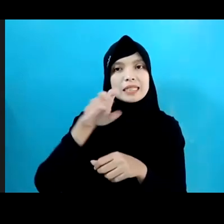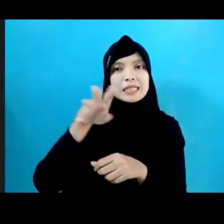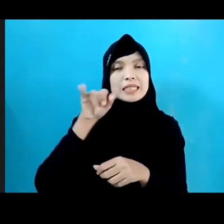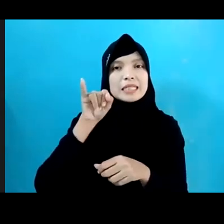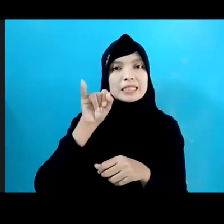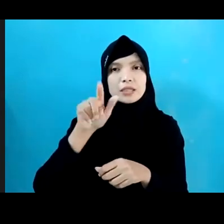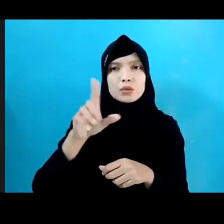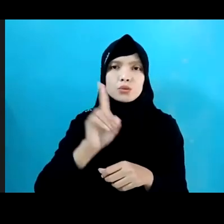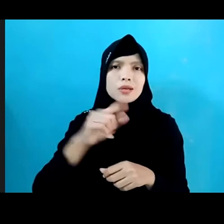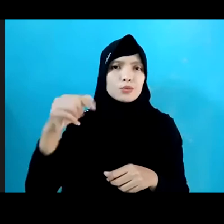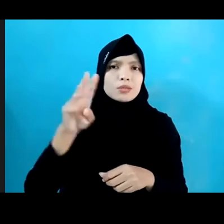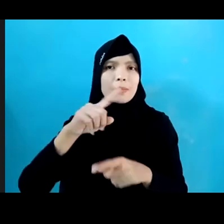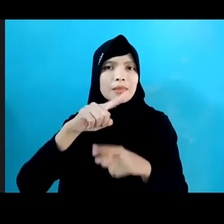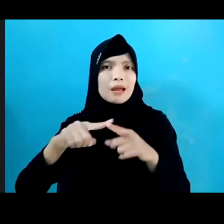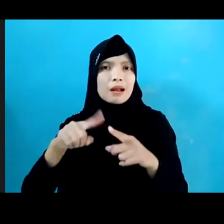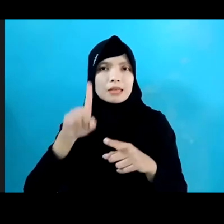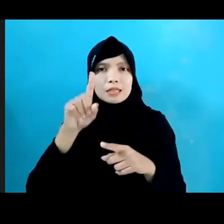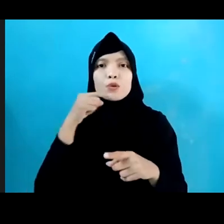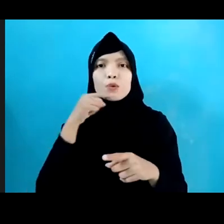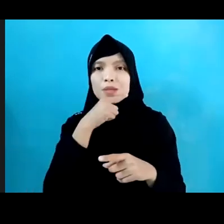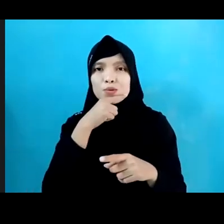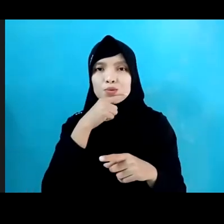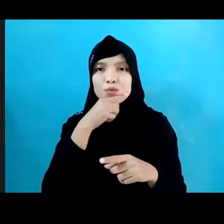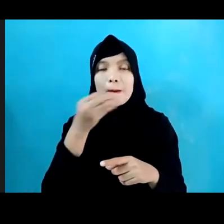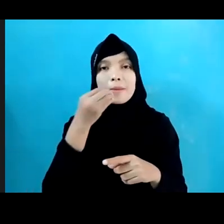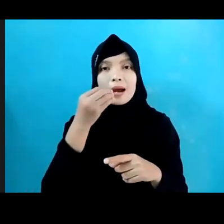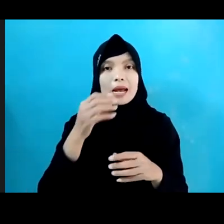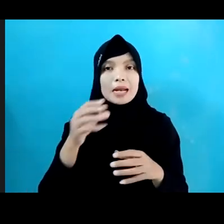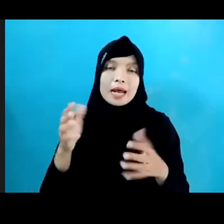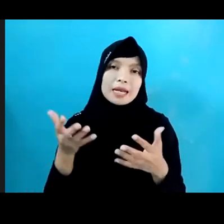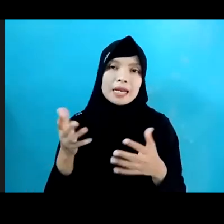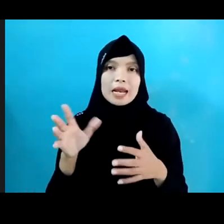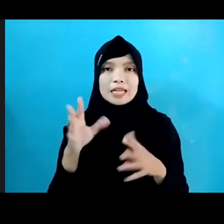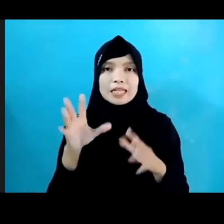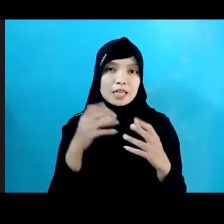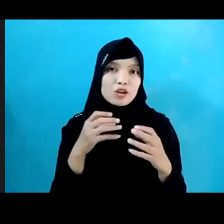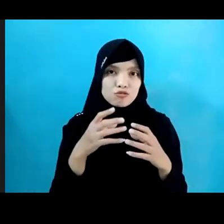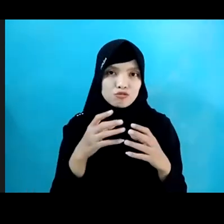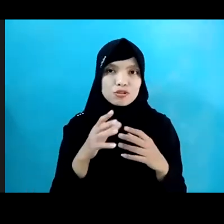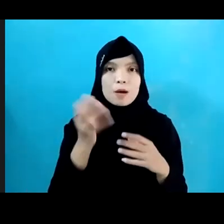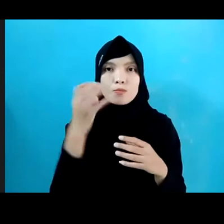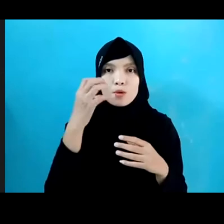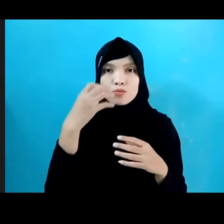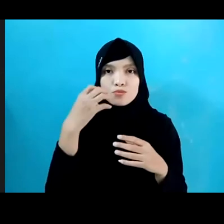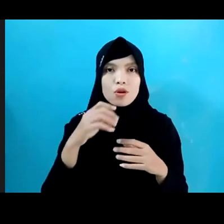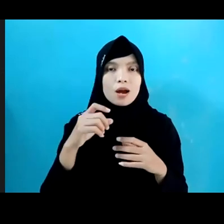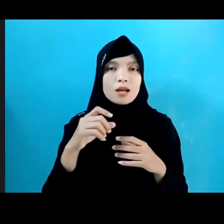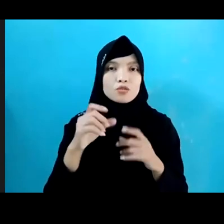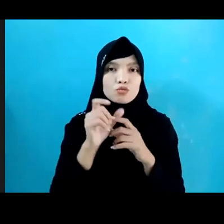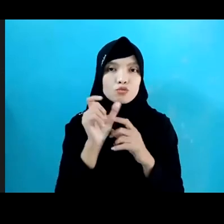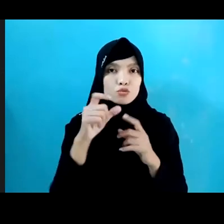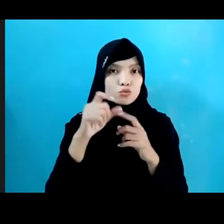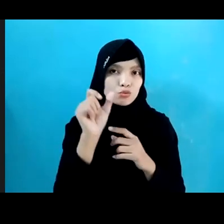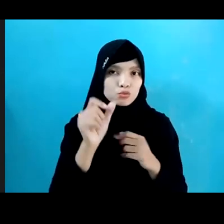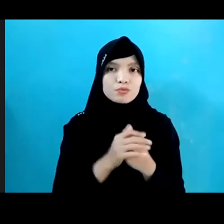-3 Kali Semunggu Makanan Seperti Sayur Daging Daging Buah Buahan Dan Susu Ada pun Contoh